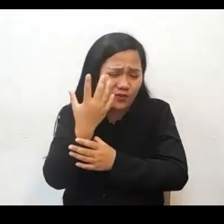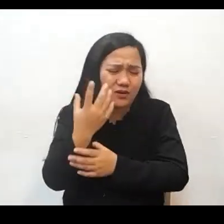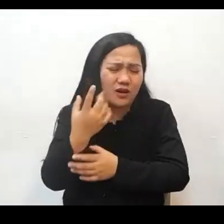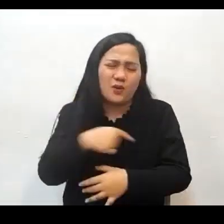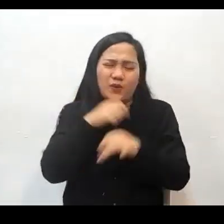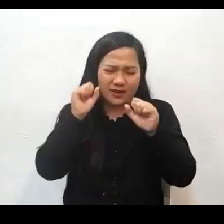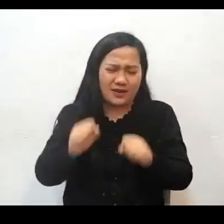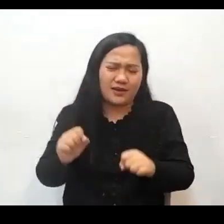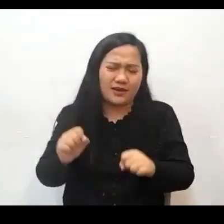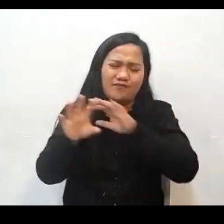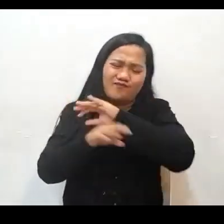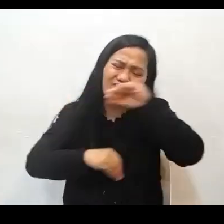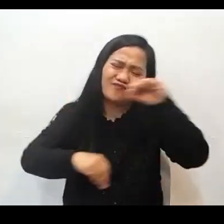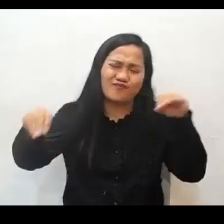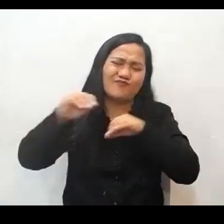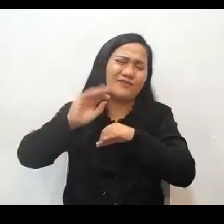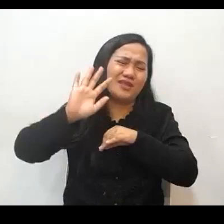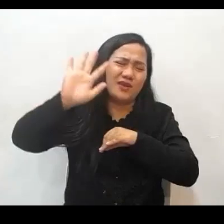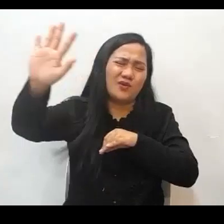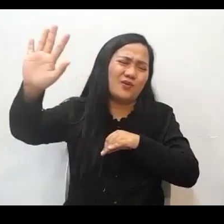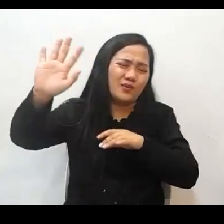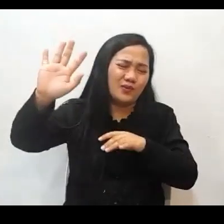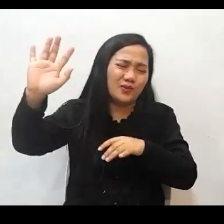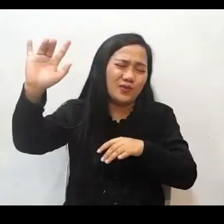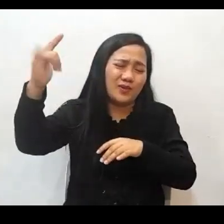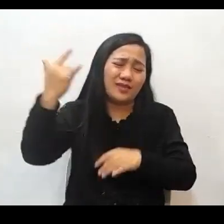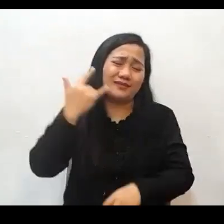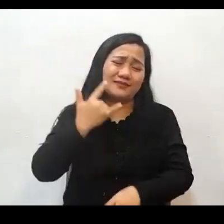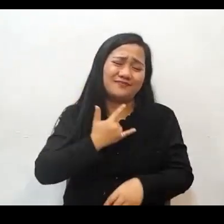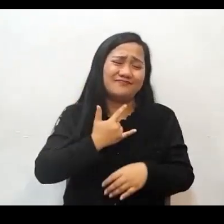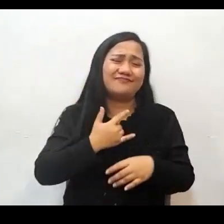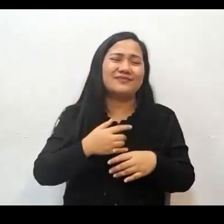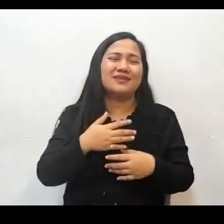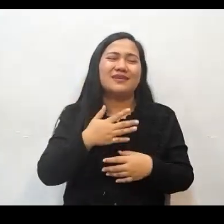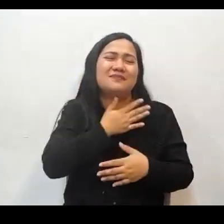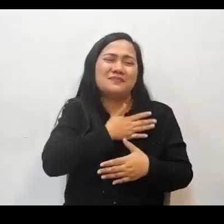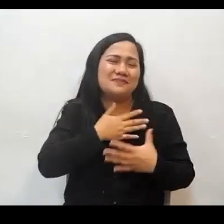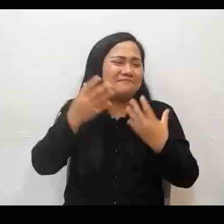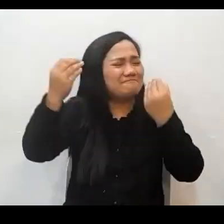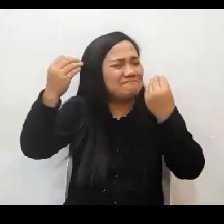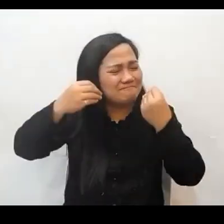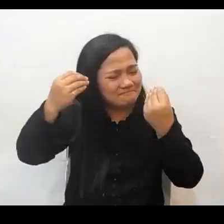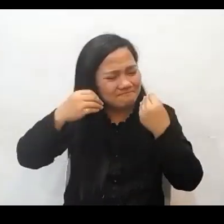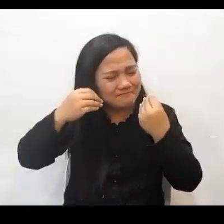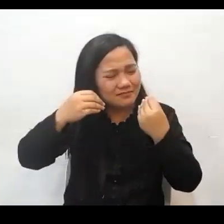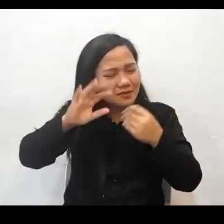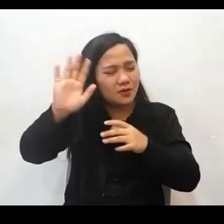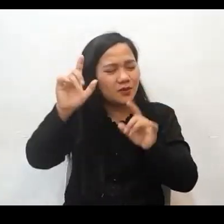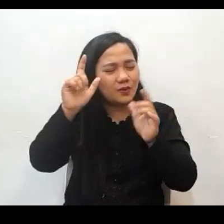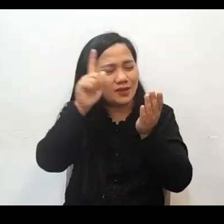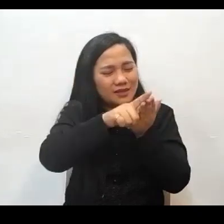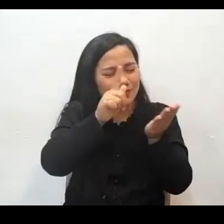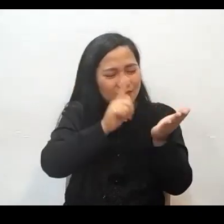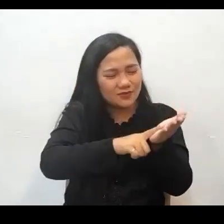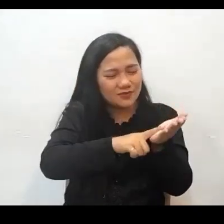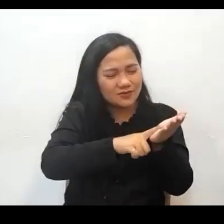ng iyong pag-ibig. So please teach us your lesson and help us to live according to your will. Kaya pakiusap, ituro niyo po sa